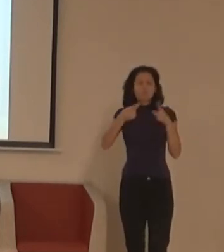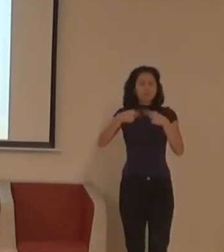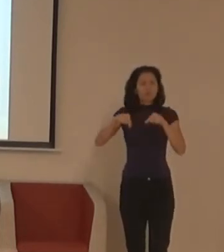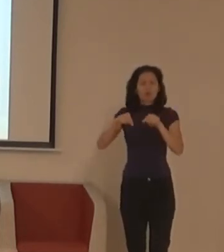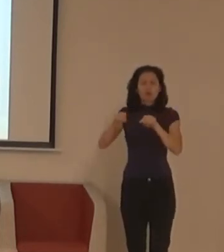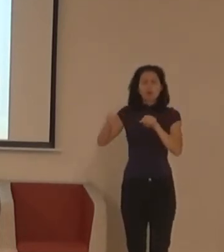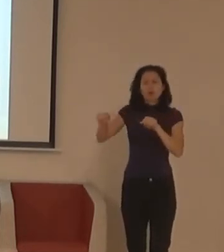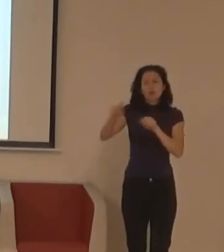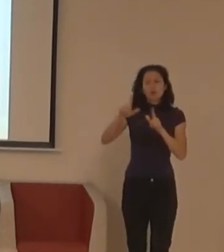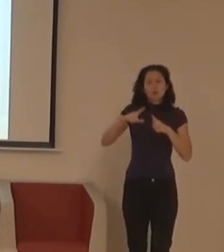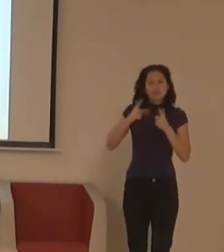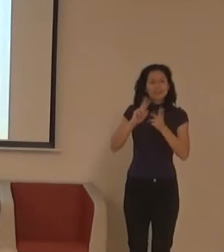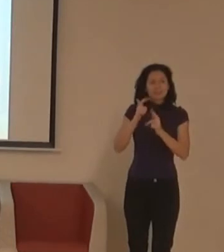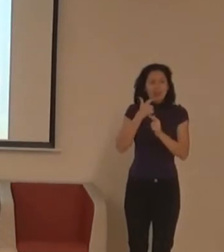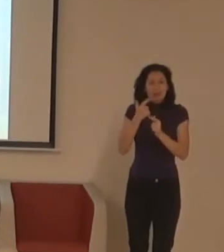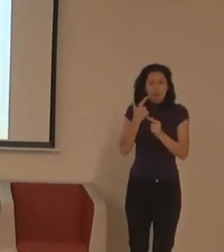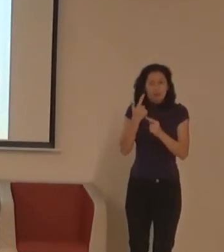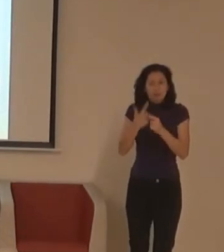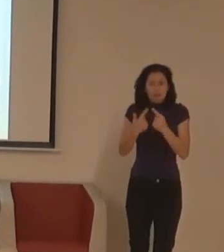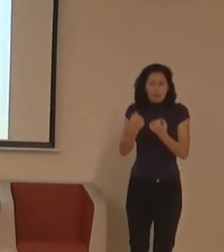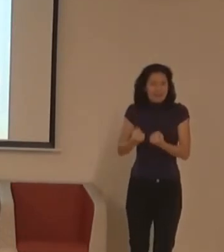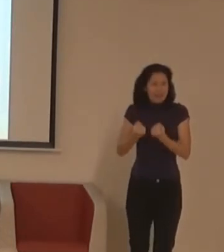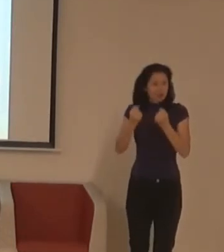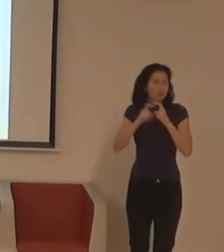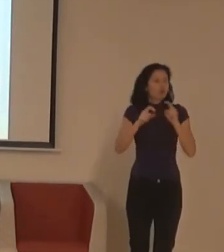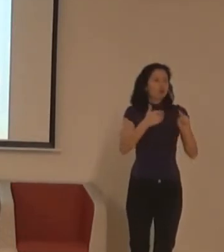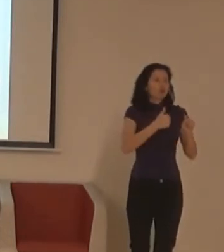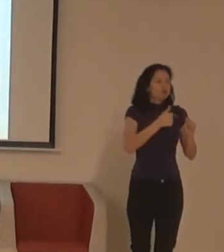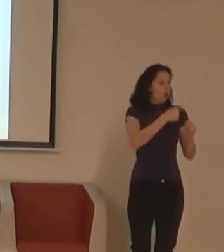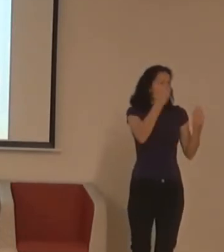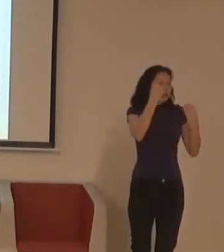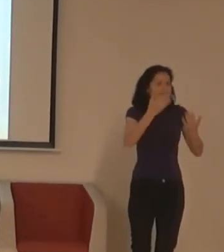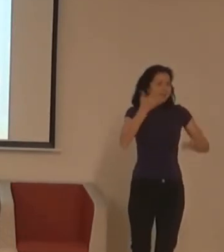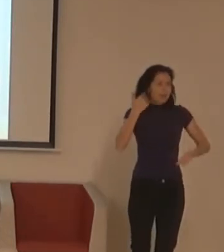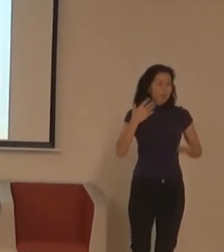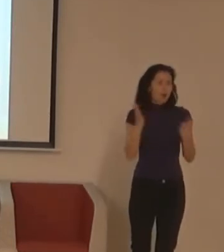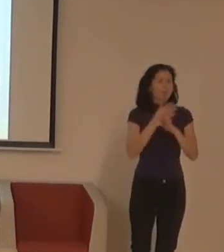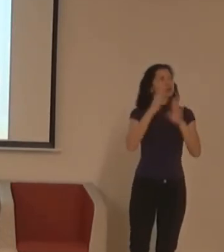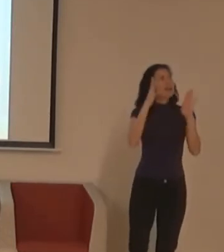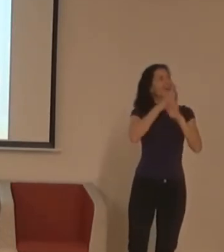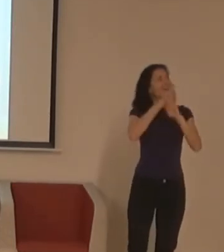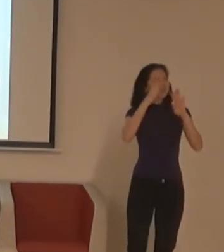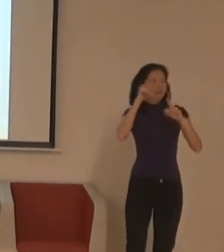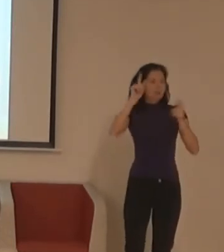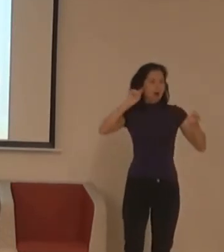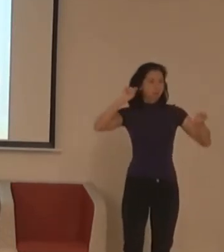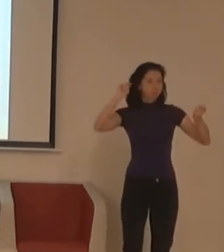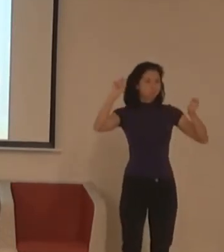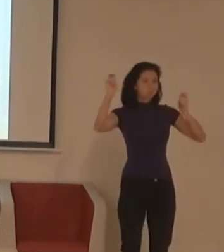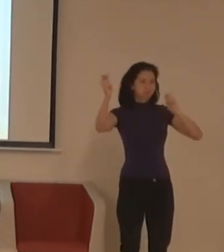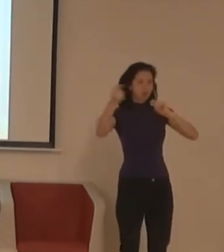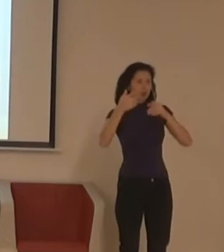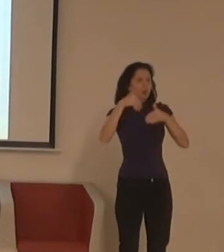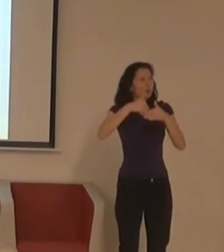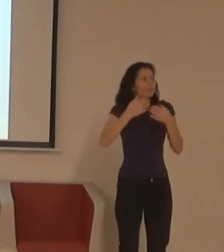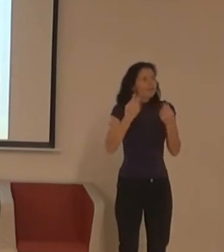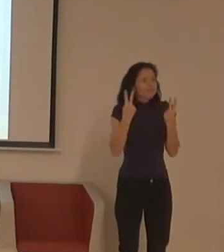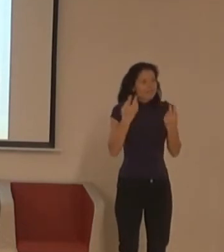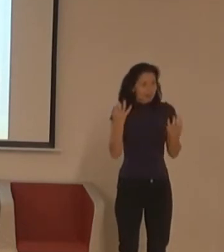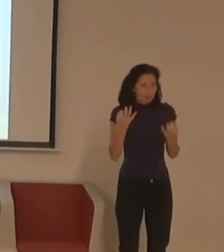protože se třeba o něm špatně nedostatečně učí ve škole. Klimatická změna. Nebo co to znamená homosexuální,